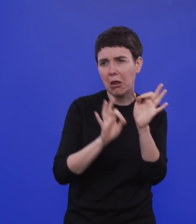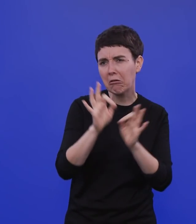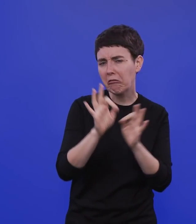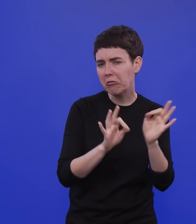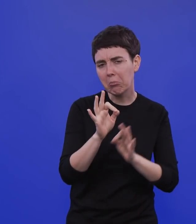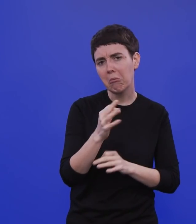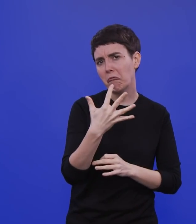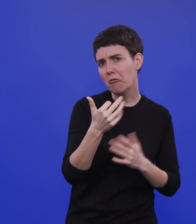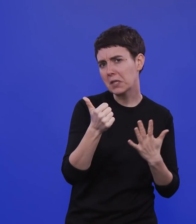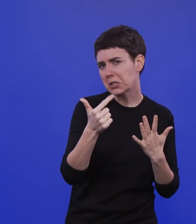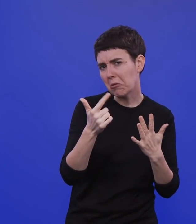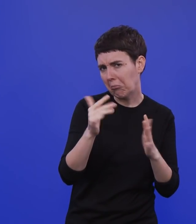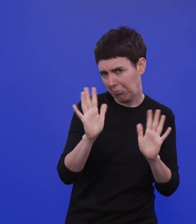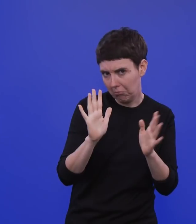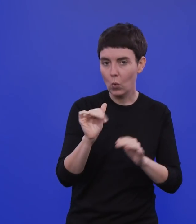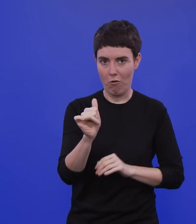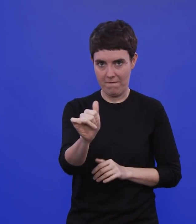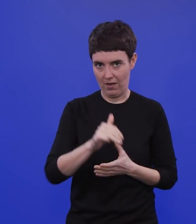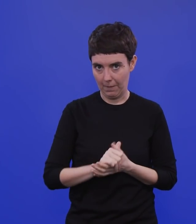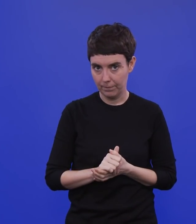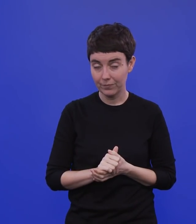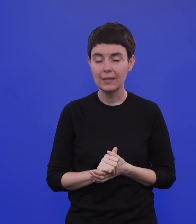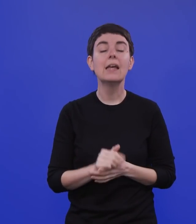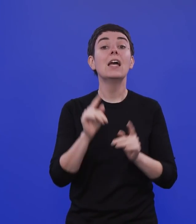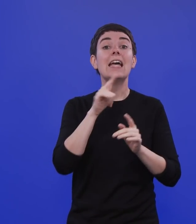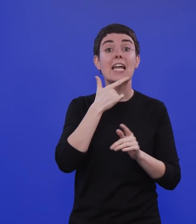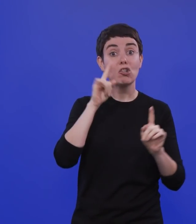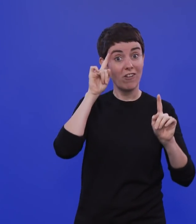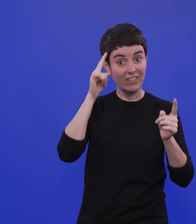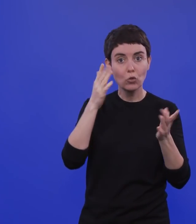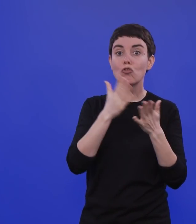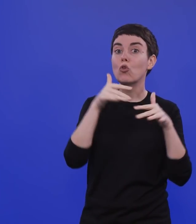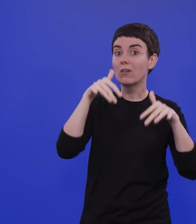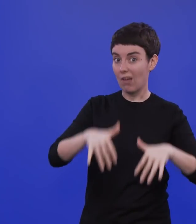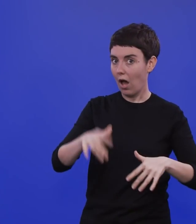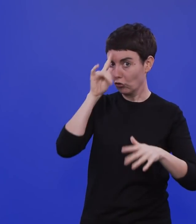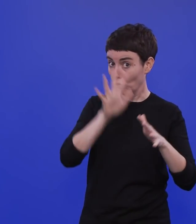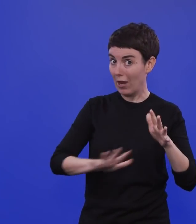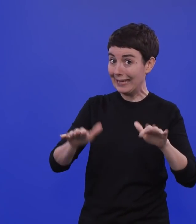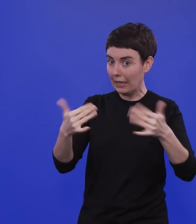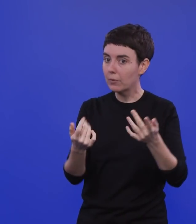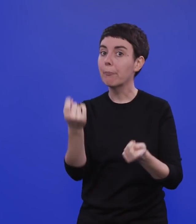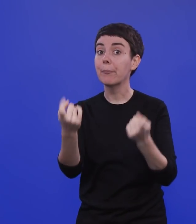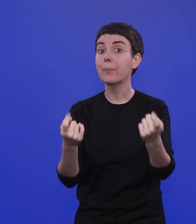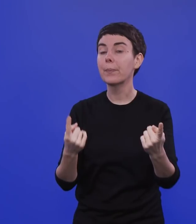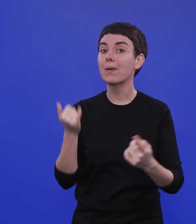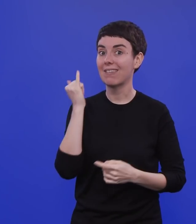hoch sein. Aber es ist da, das Virus. Ich muss auch gleich dazu sagen, wir sollten hier nicht die